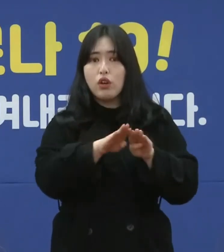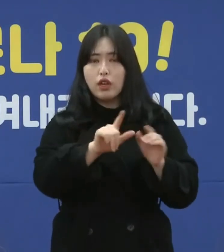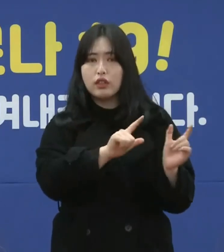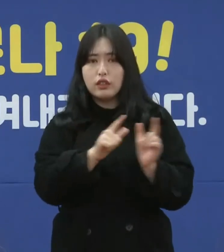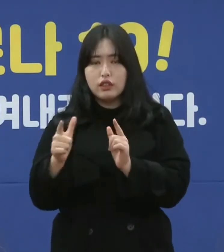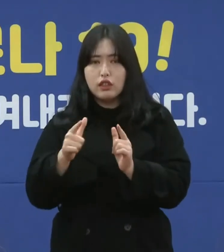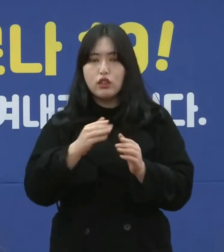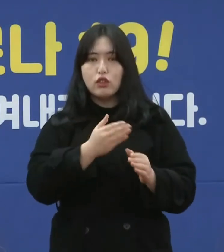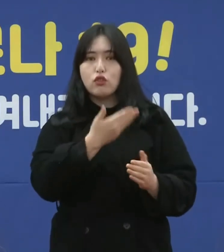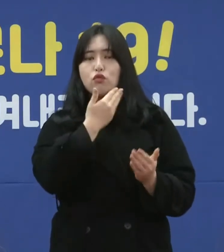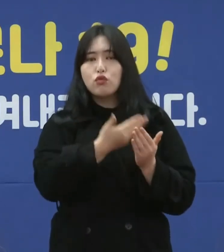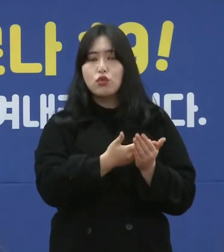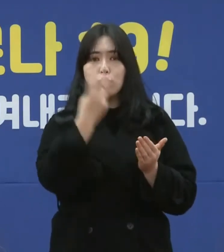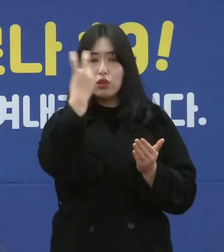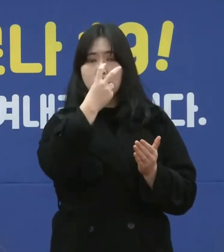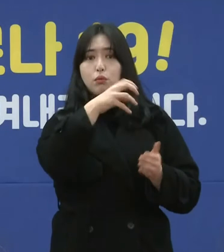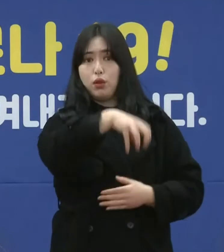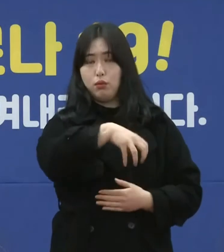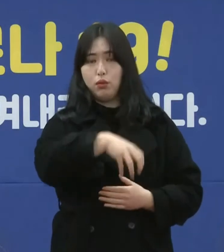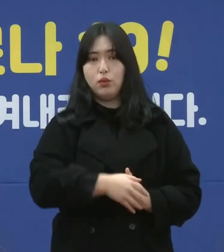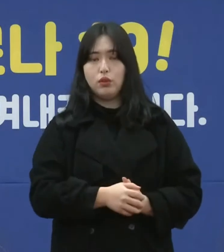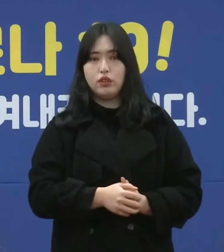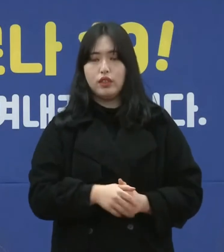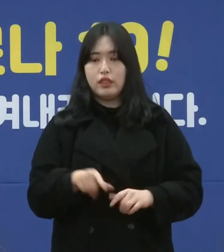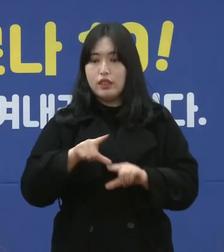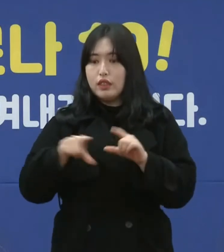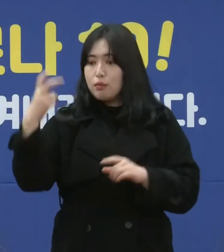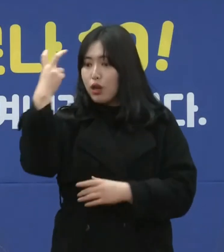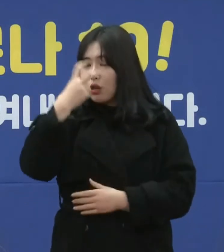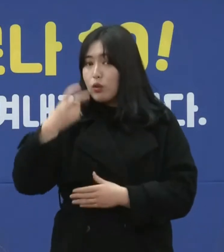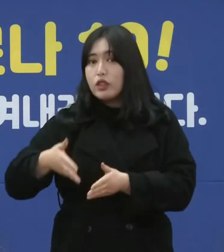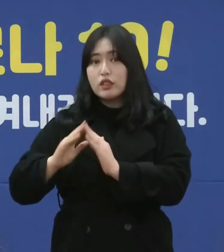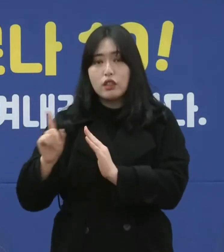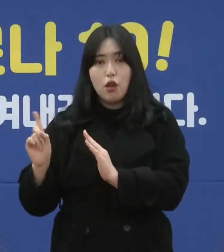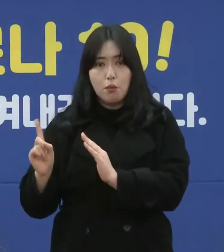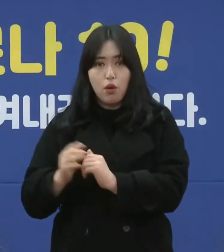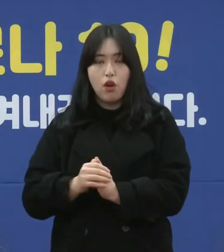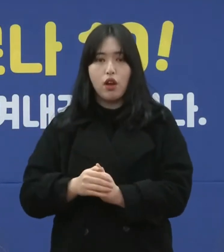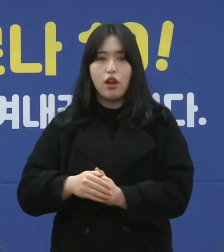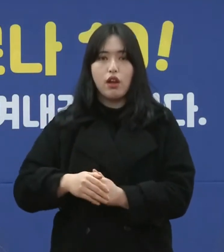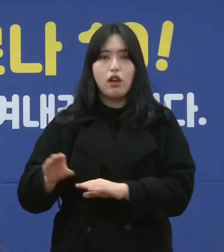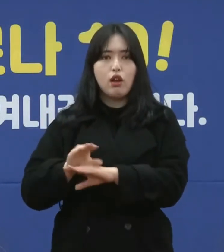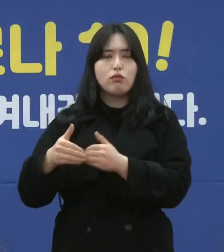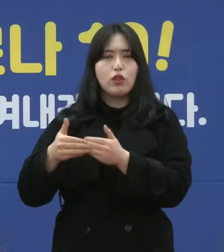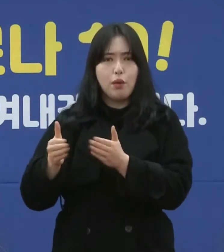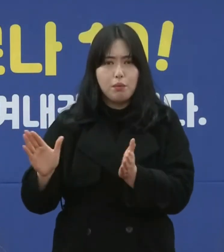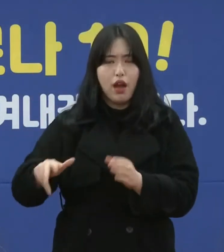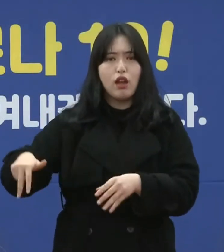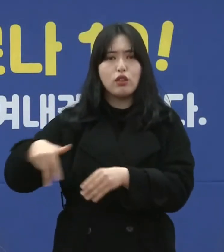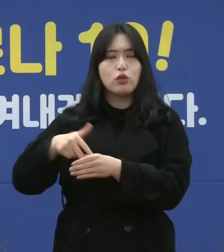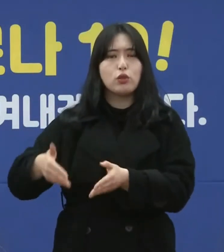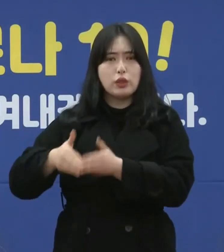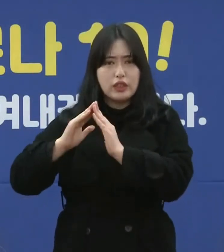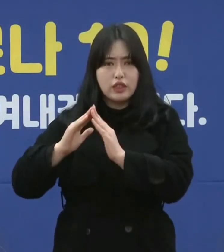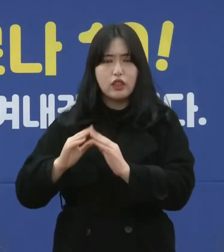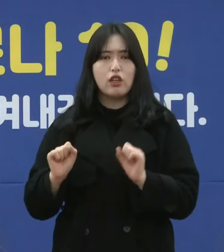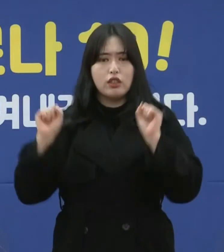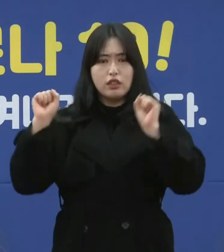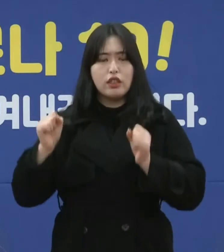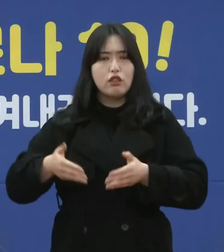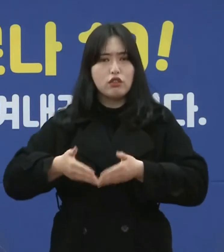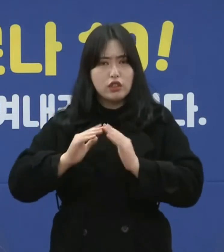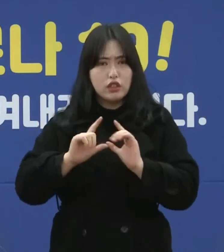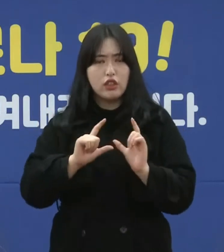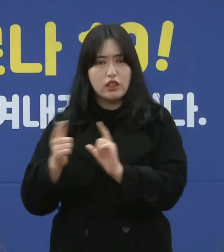주요 점검 대상이었습니다. 또 일반 관리 시설인 경우에는 PC방, 종교시설, 실내체육시설,